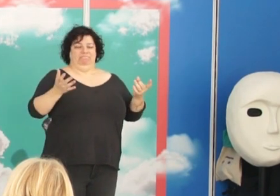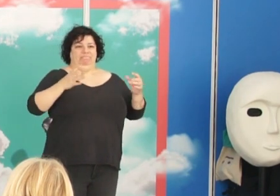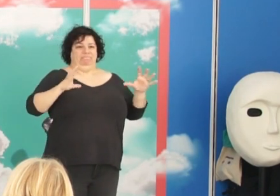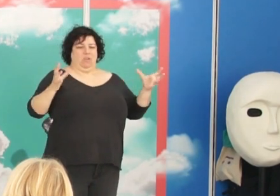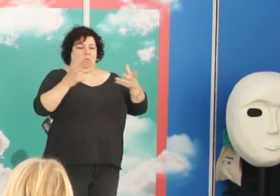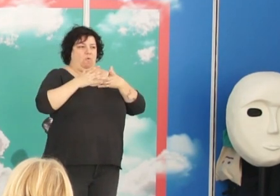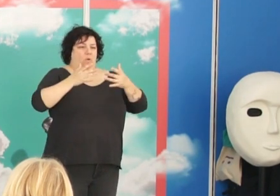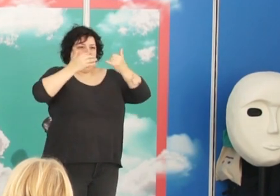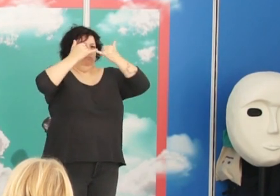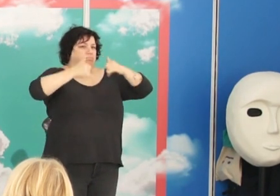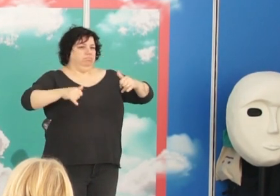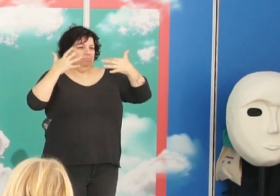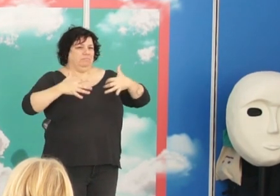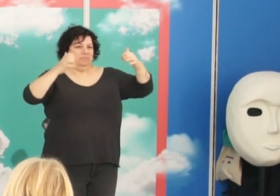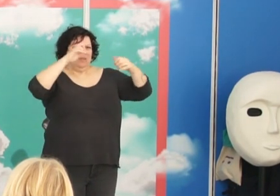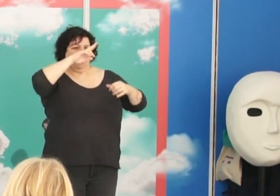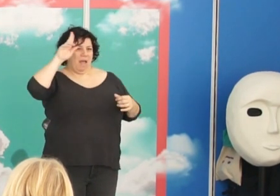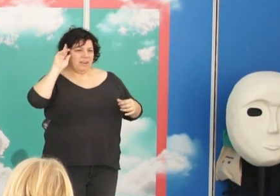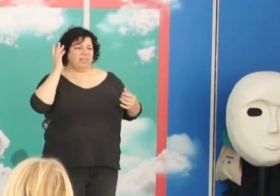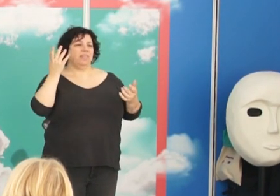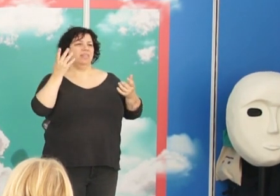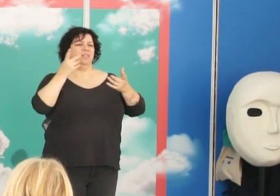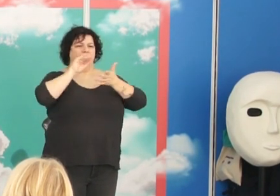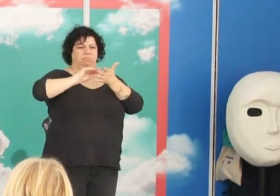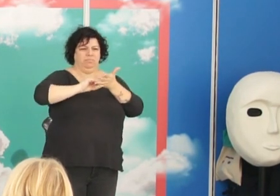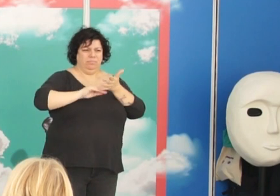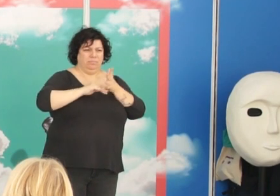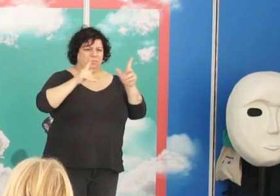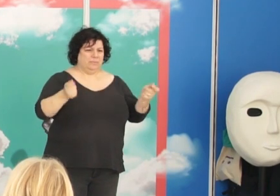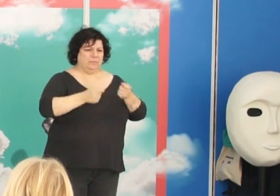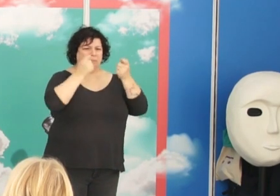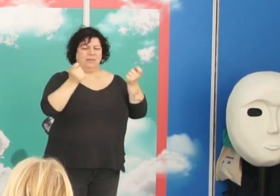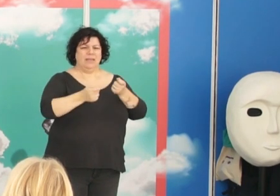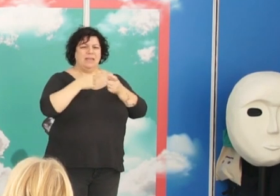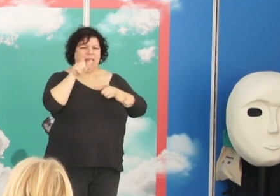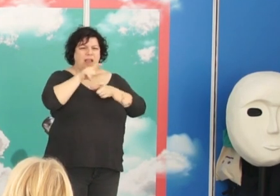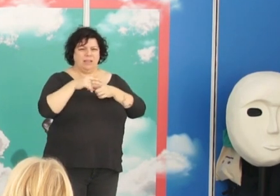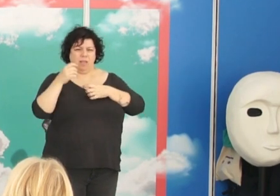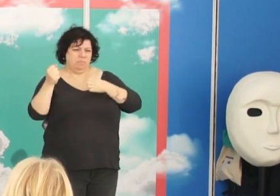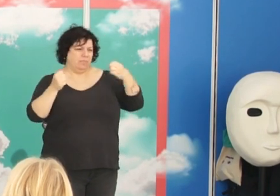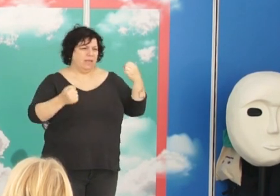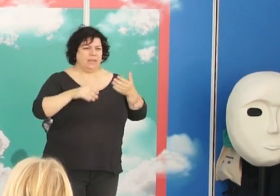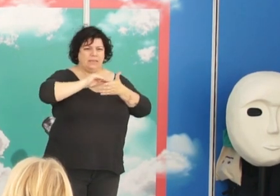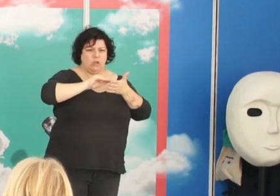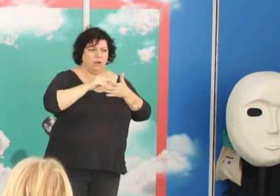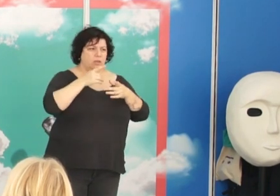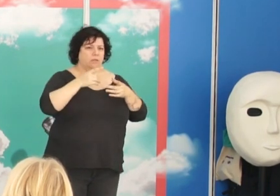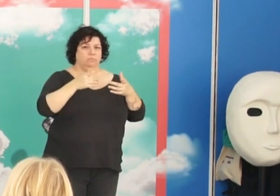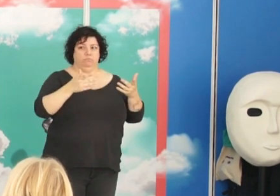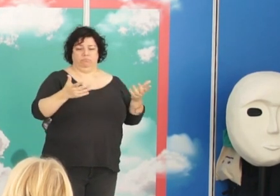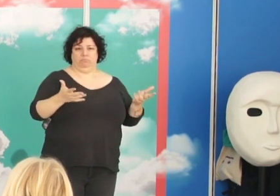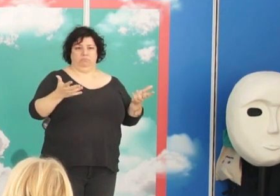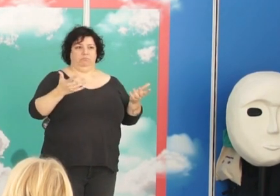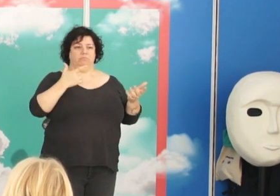evento en Madrid, se escribió mucho en prensa sobre aquello, se posicionaron escritores y demás. Ayer